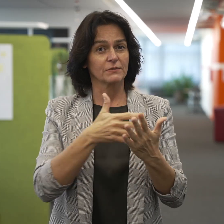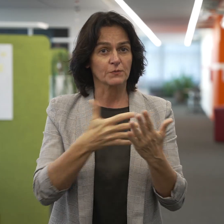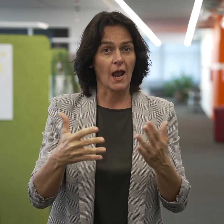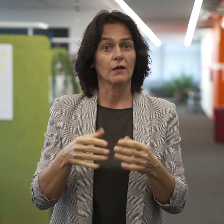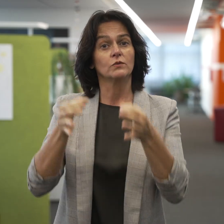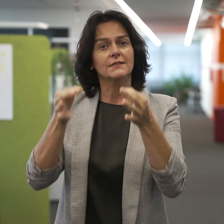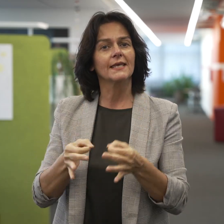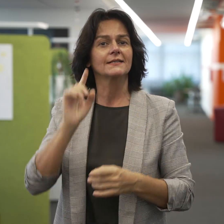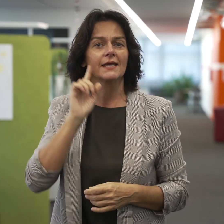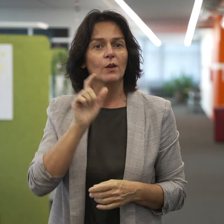gehörlosen Menschen zu schärfen.